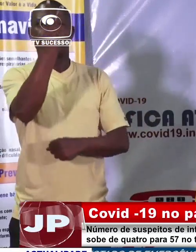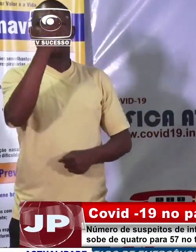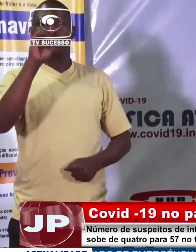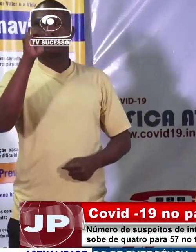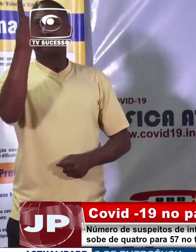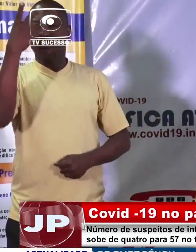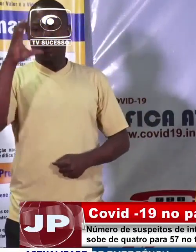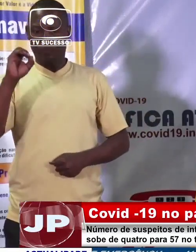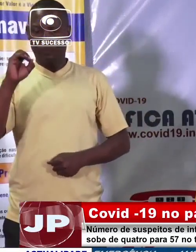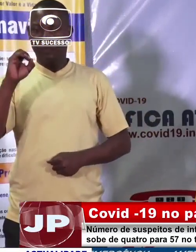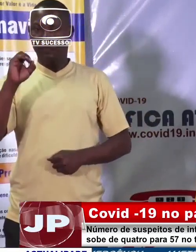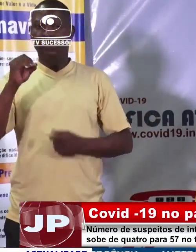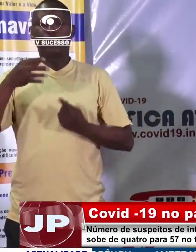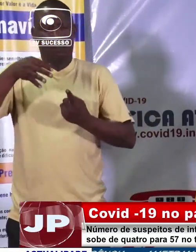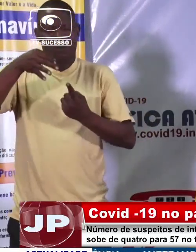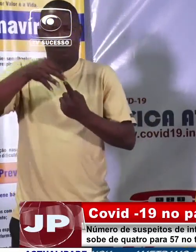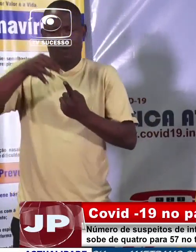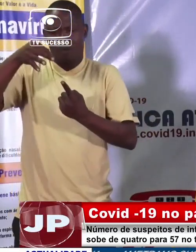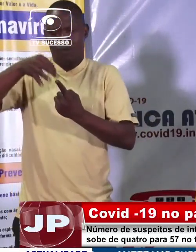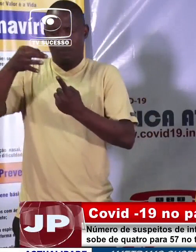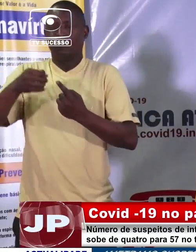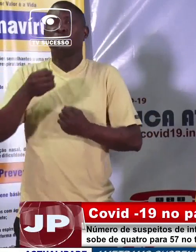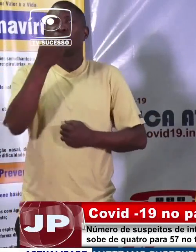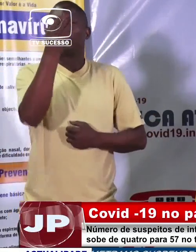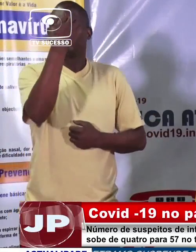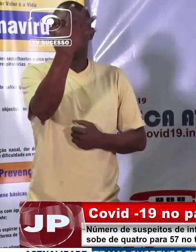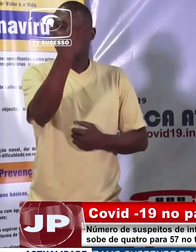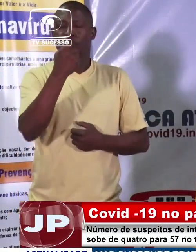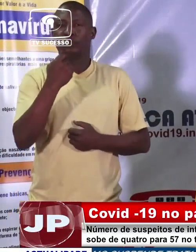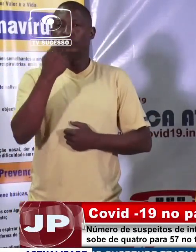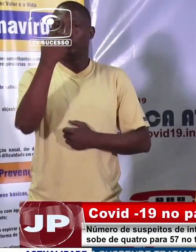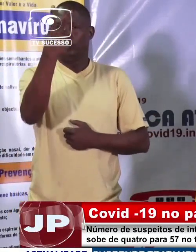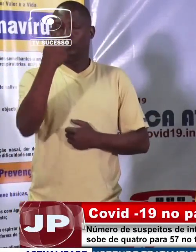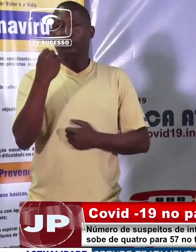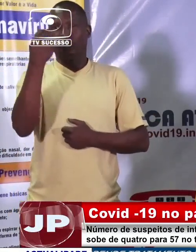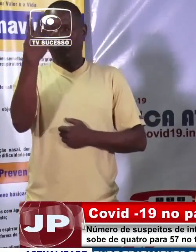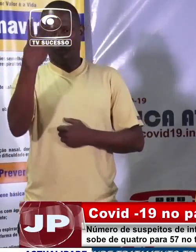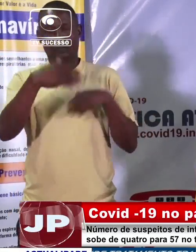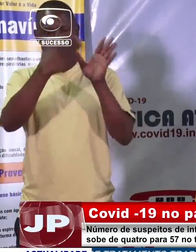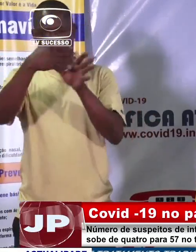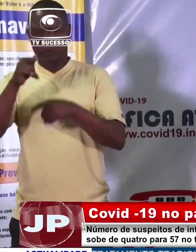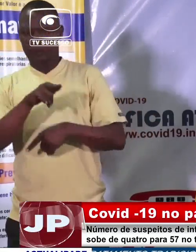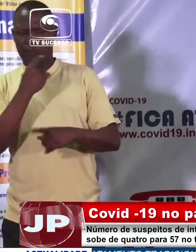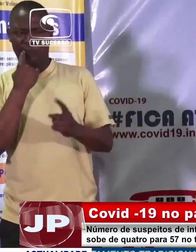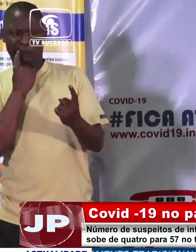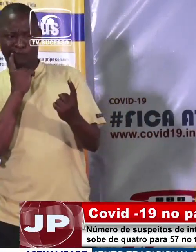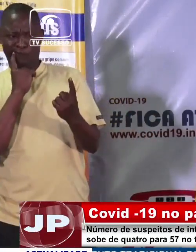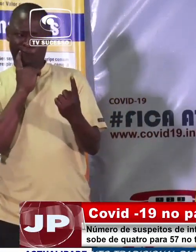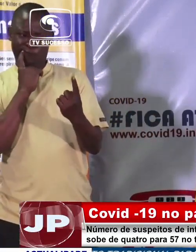tinham sido testados 424 casos suspeitos, dos quais